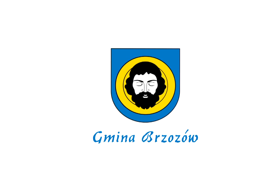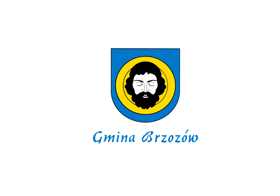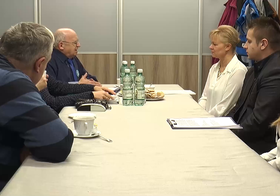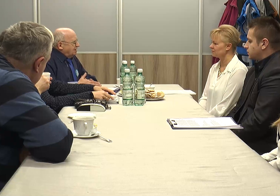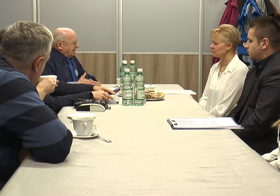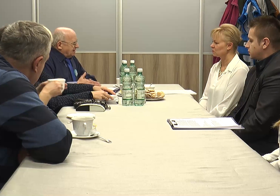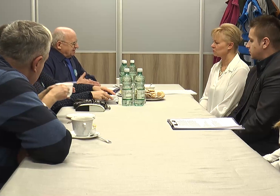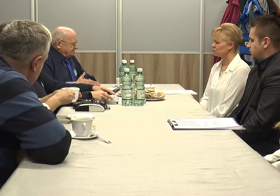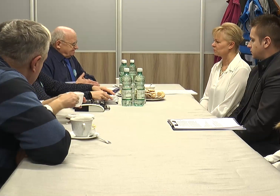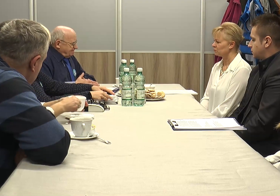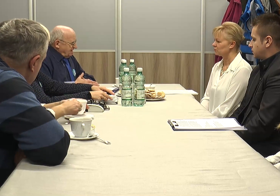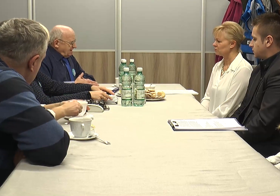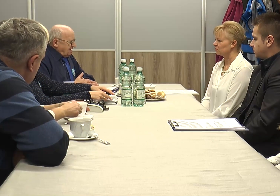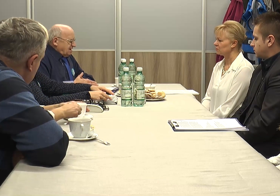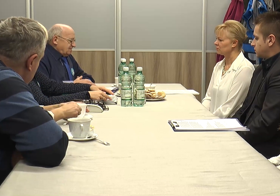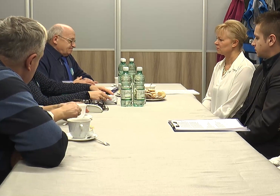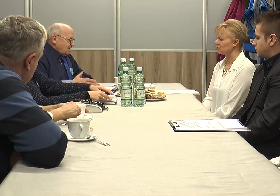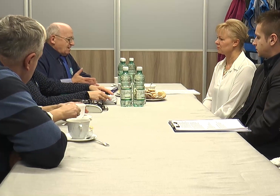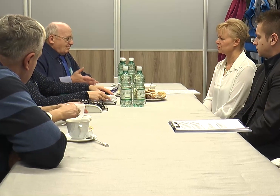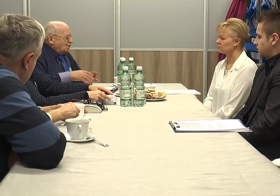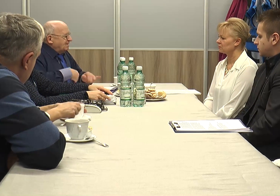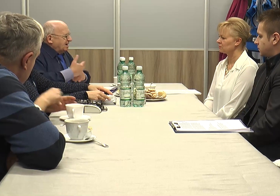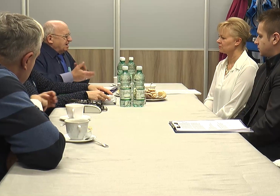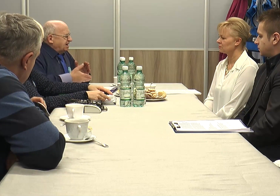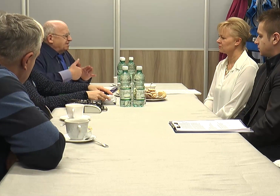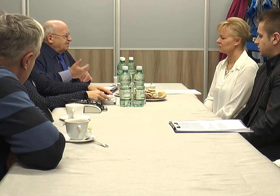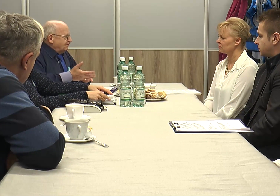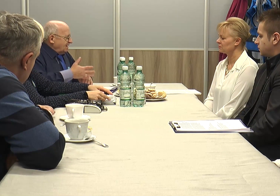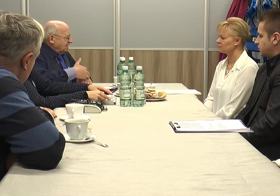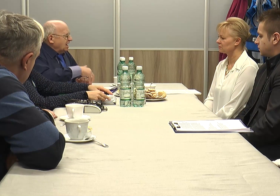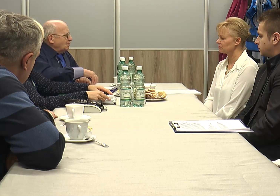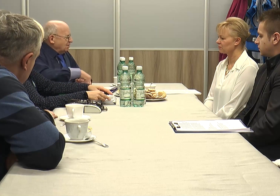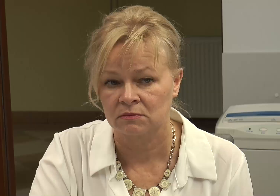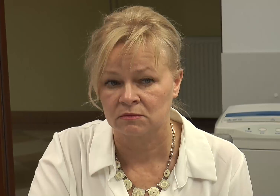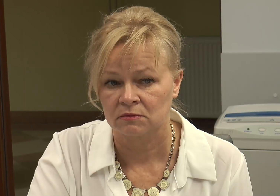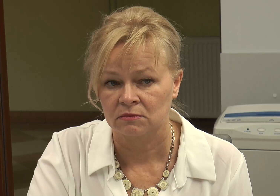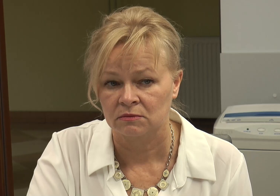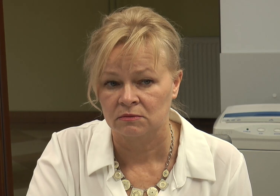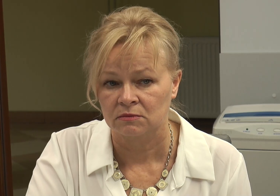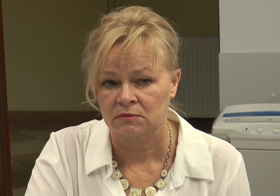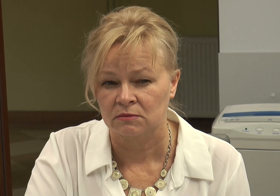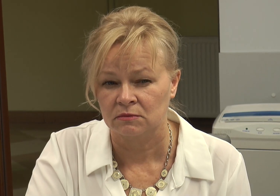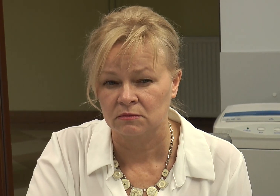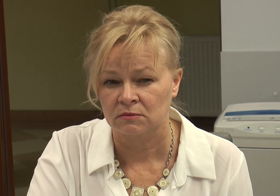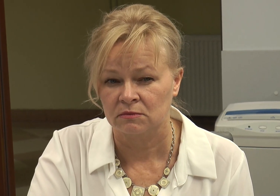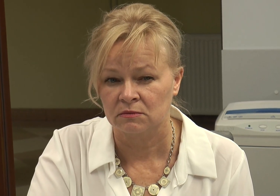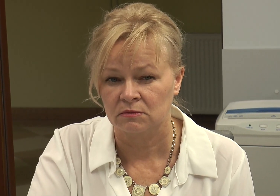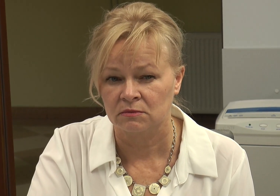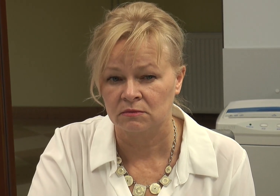W ramach brzozowskich obchodów Międzynarodowego Dnia Osób z Niepełnosprawnością, pełnomocnik burmistrza do spraw osób niepełnosprawnych, kościół w